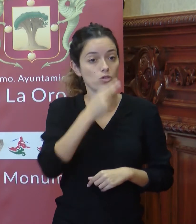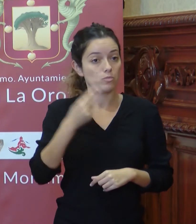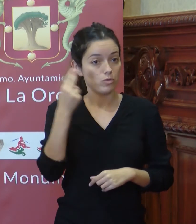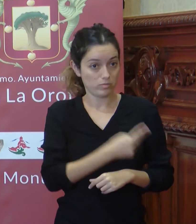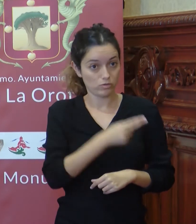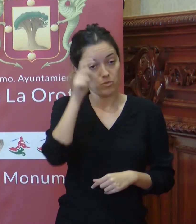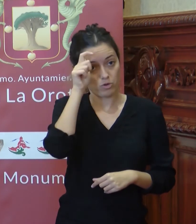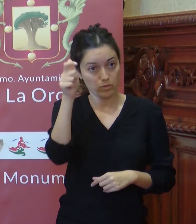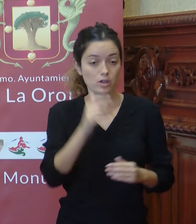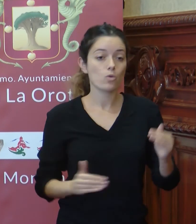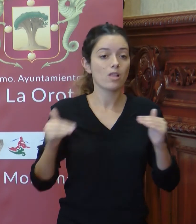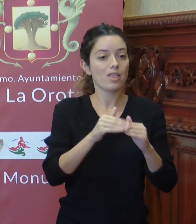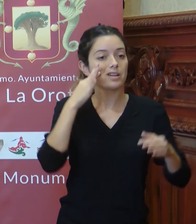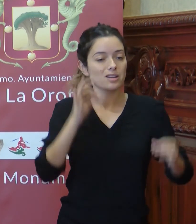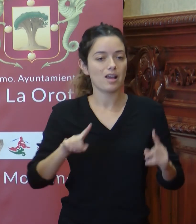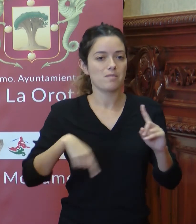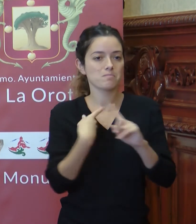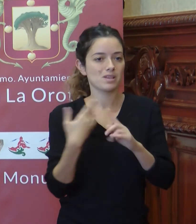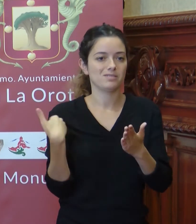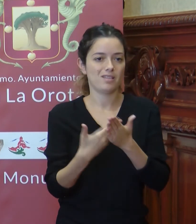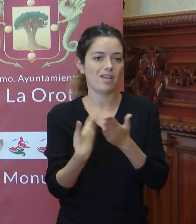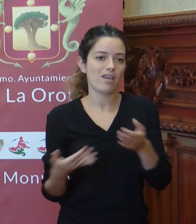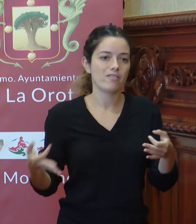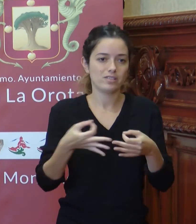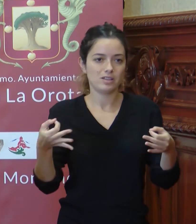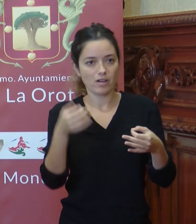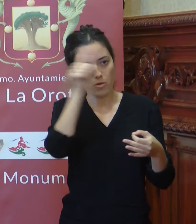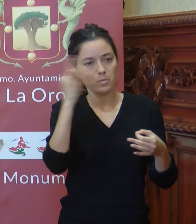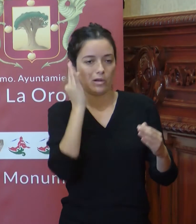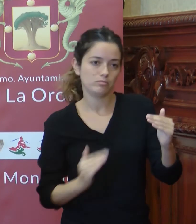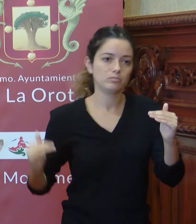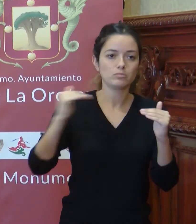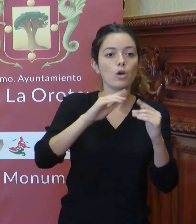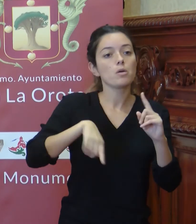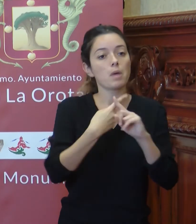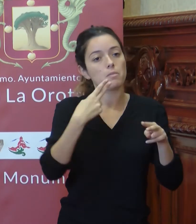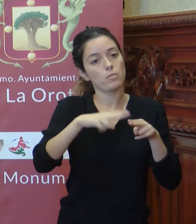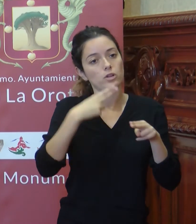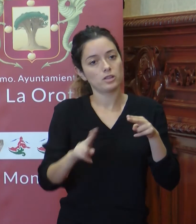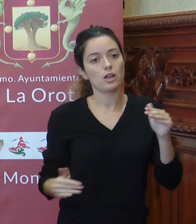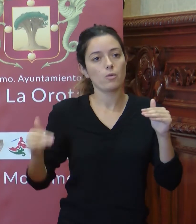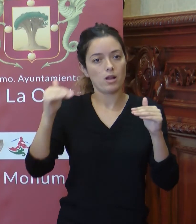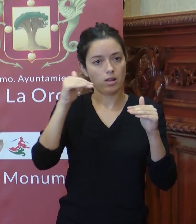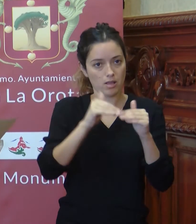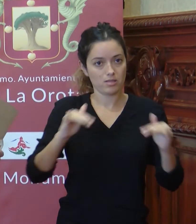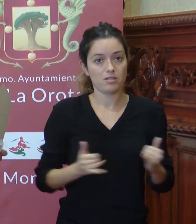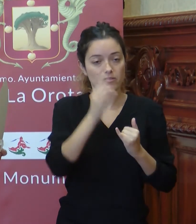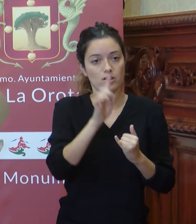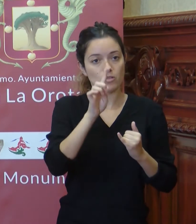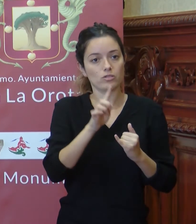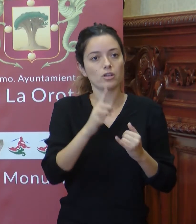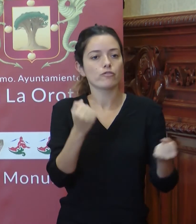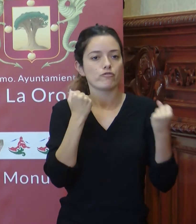integrantes con la igualdad real y efectiva entre hombres y mujeres. Y fortalecer las políticas de igualdad en el norte de la isla de Tenerife.